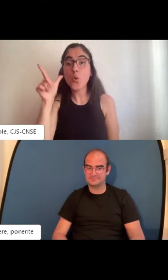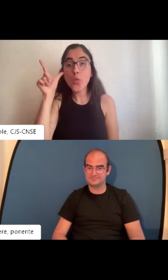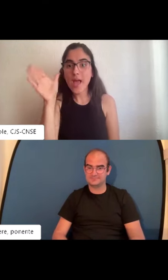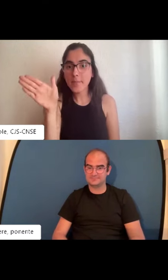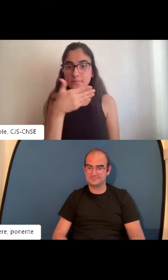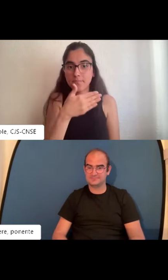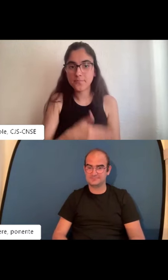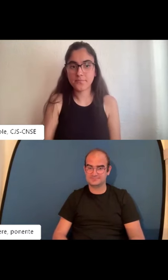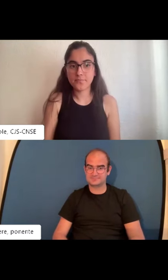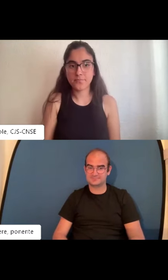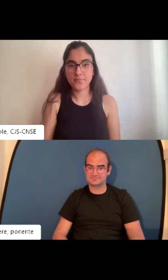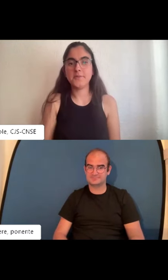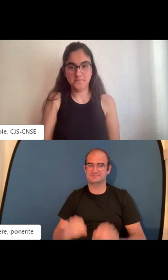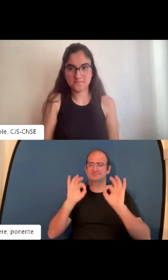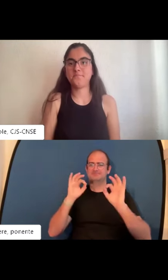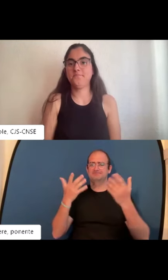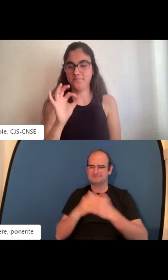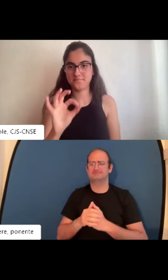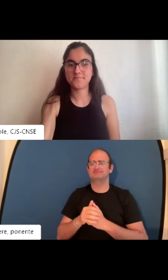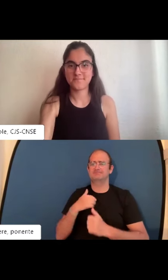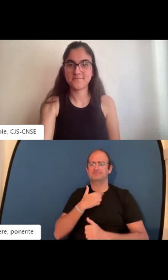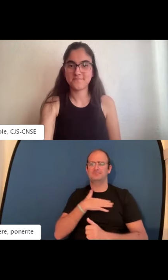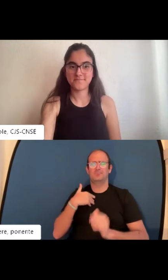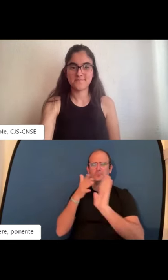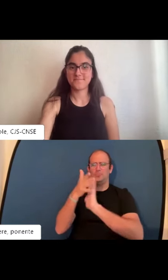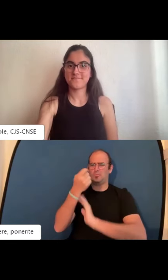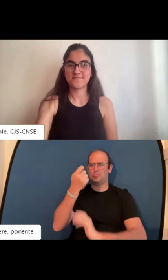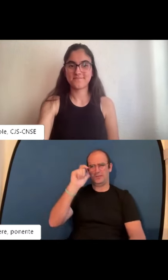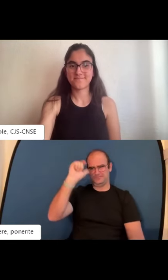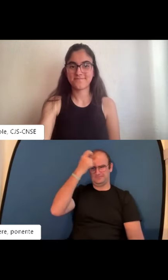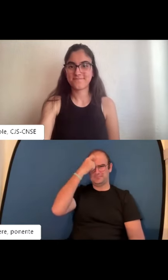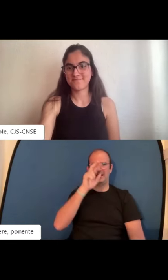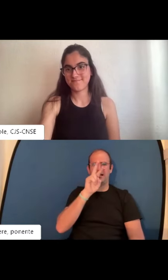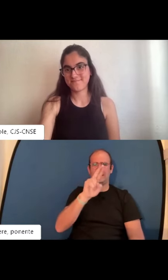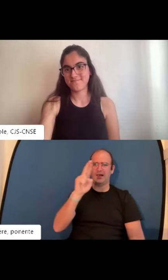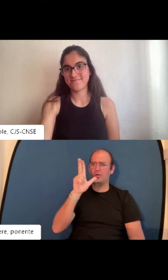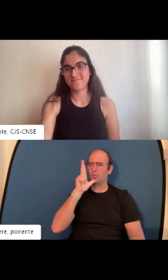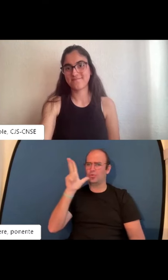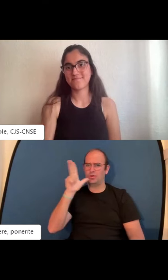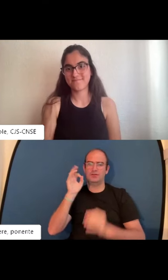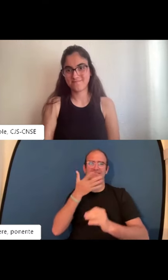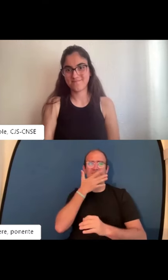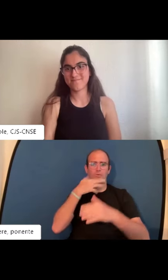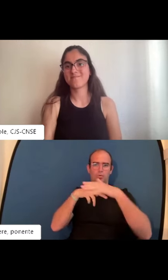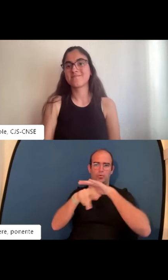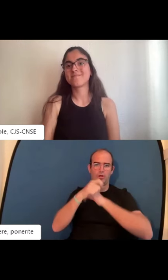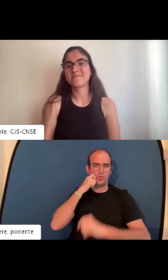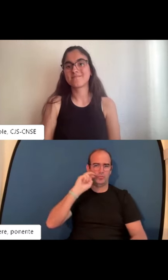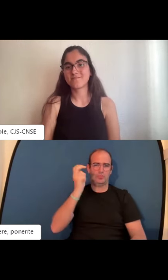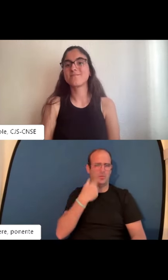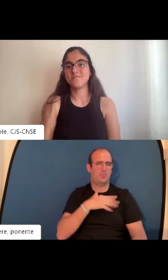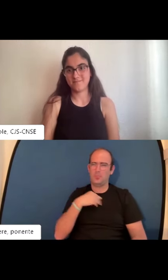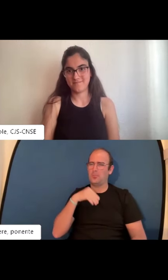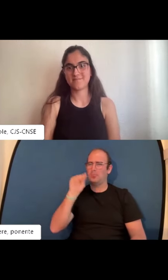así que cuando puedas, Lucía, pasas. Perfecto. Bueno, quería explicaros un poco el